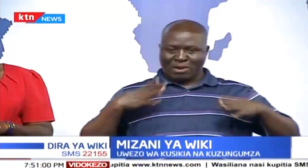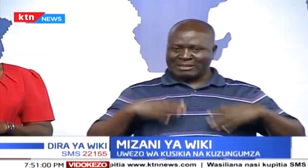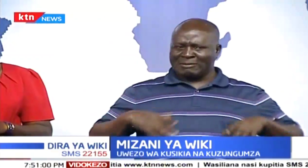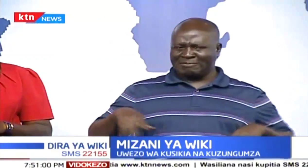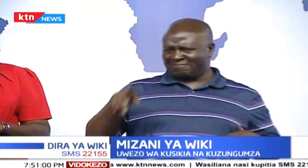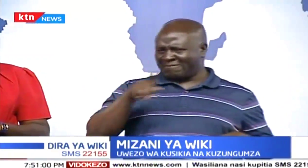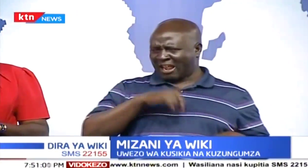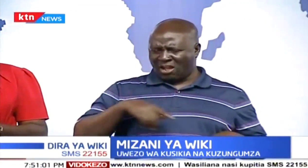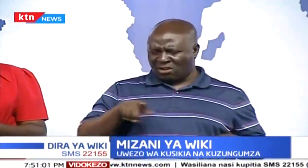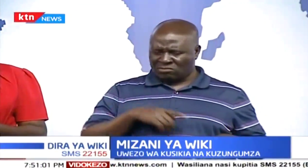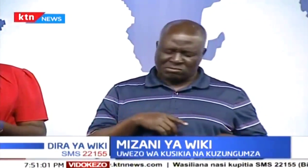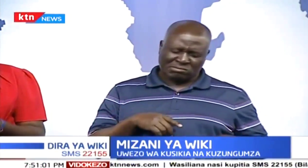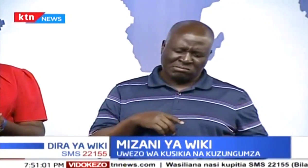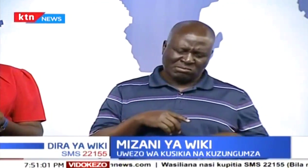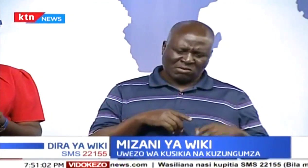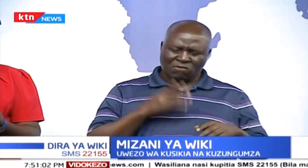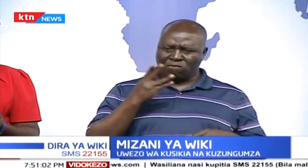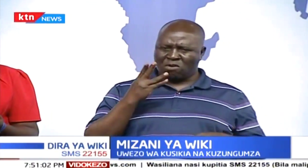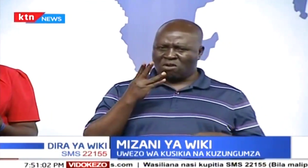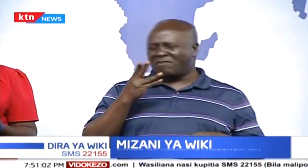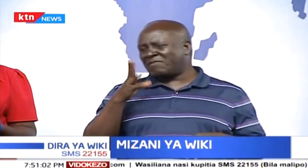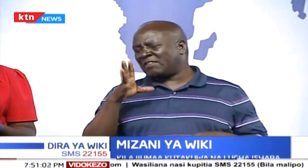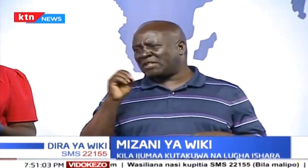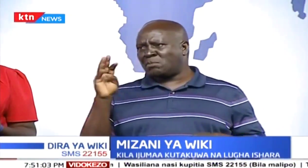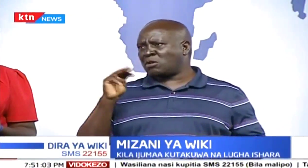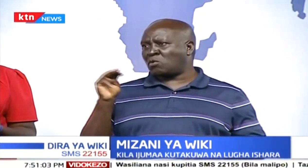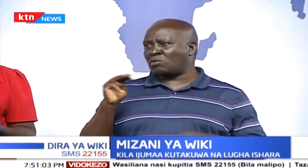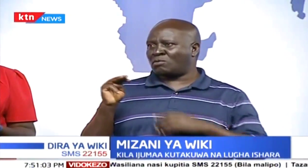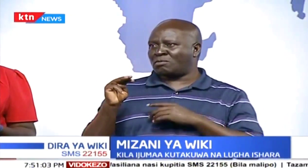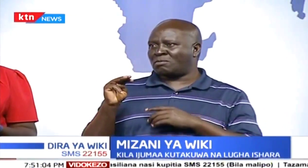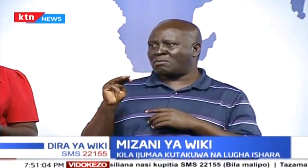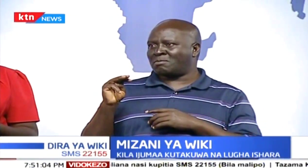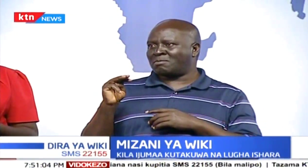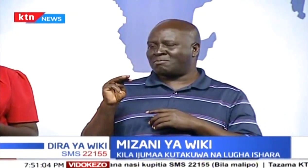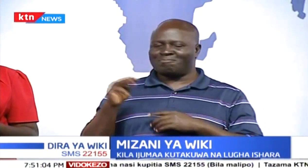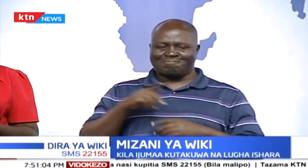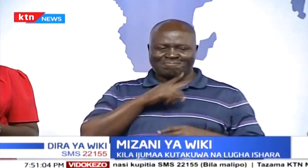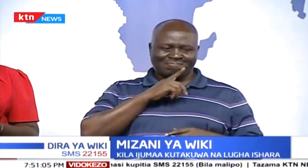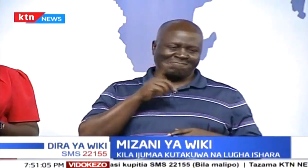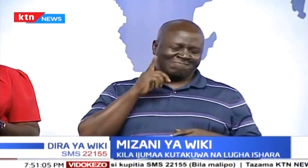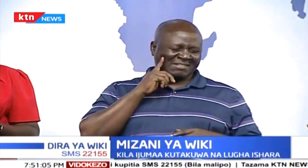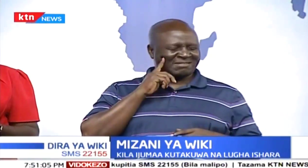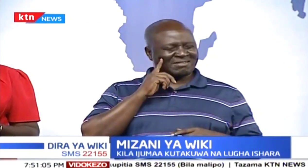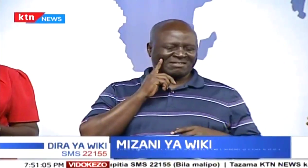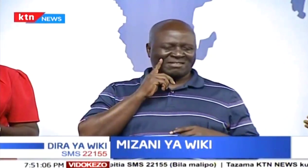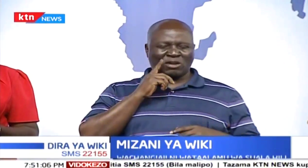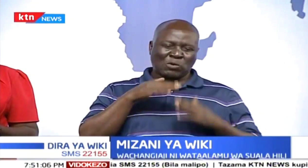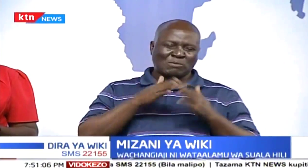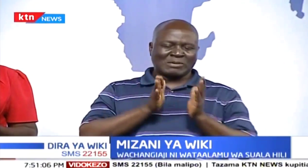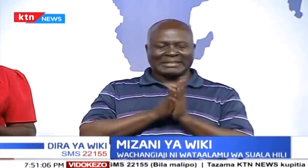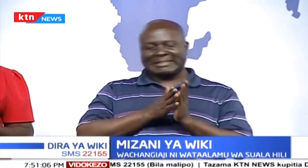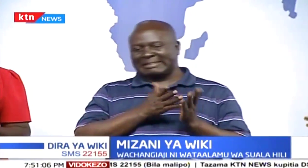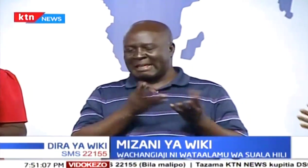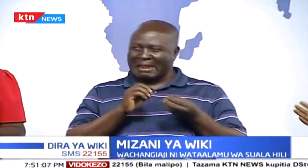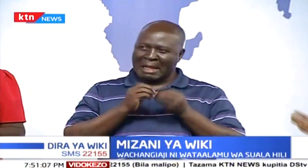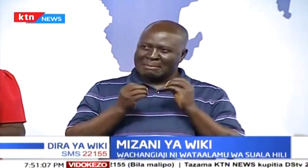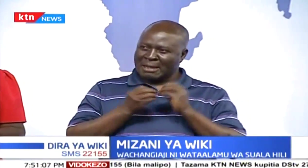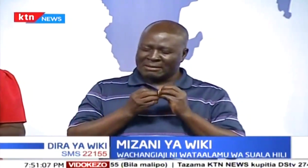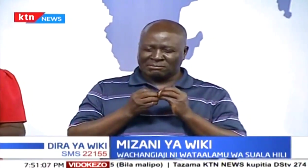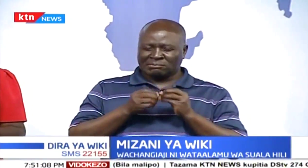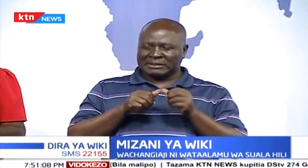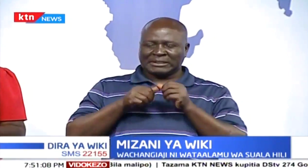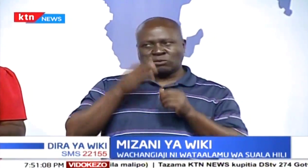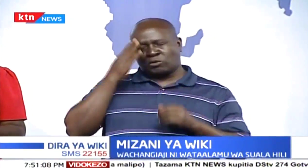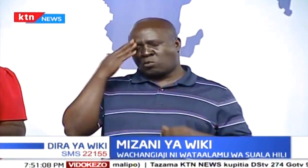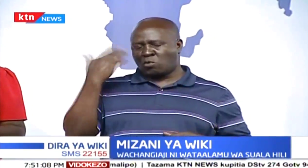Kwangu naona umuhimu ni kuamba, watu ote wa Kenya, tuko karibu milioni ya rubaini, karibu